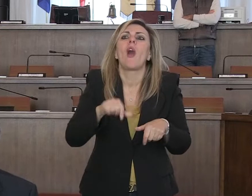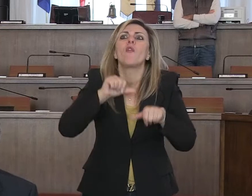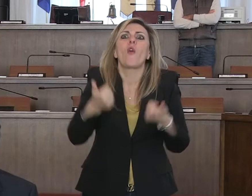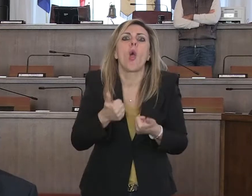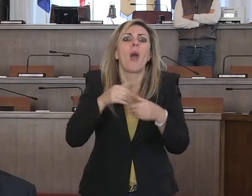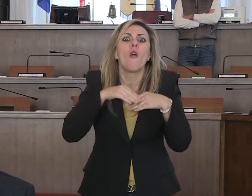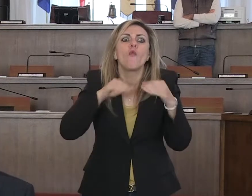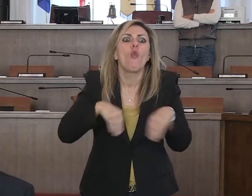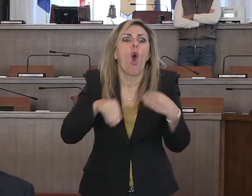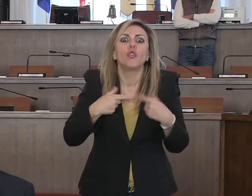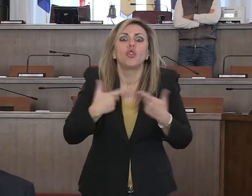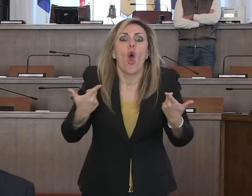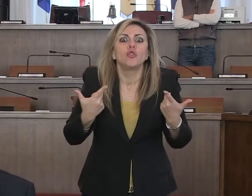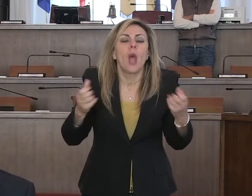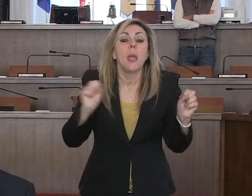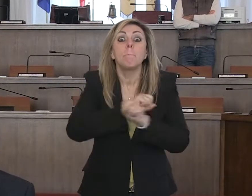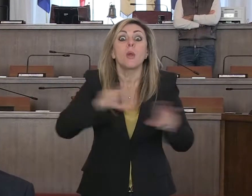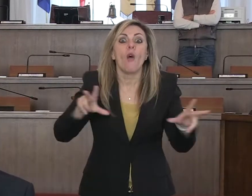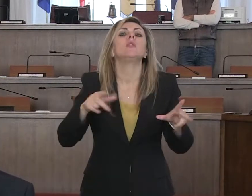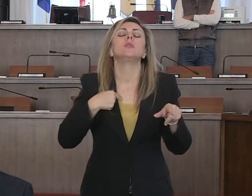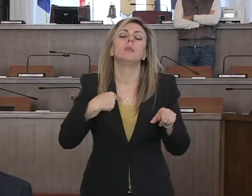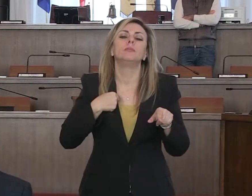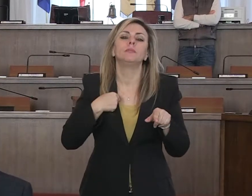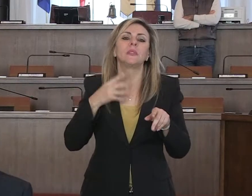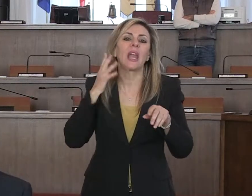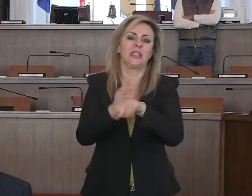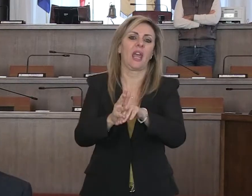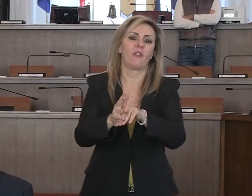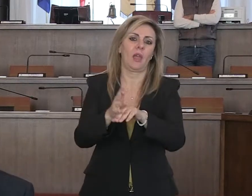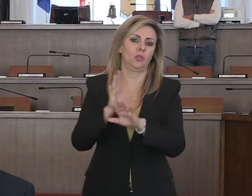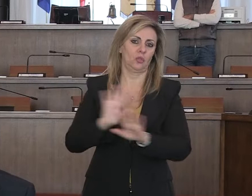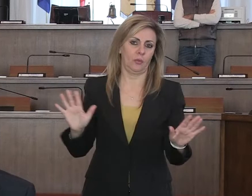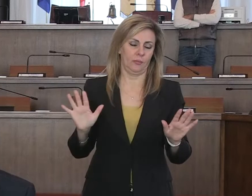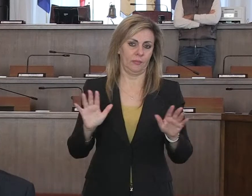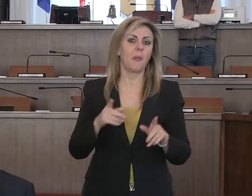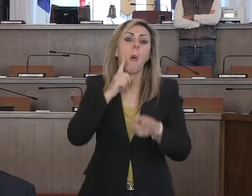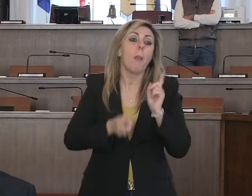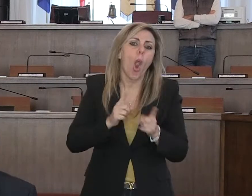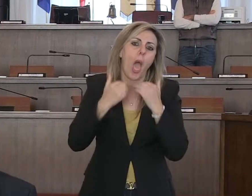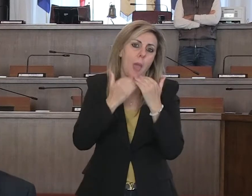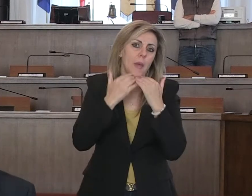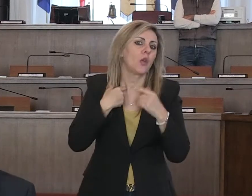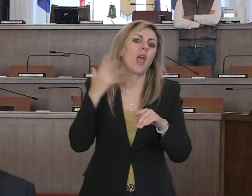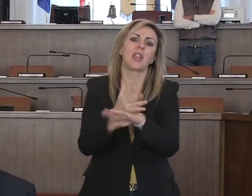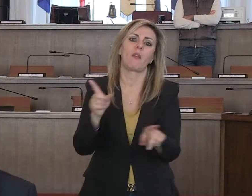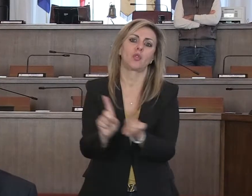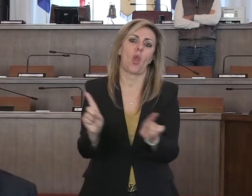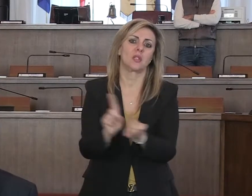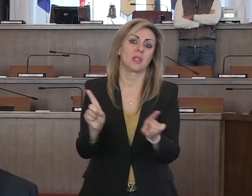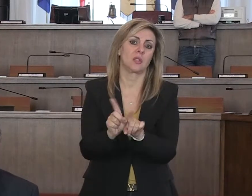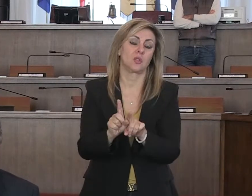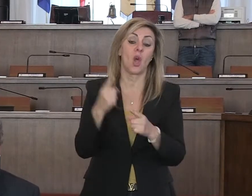paura di polemiche, di esposti o di denunce. In queste condizioni fare